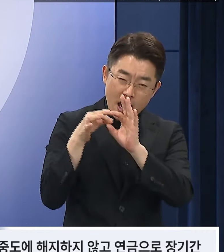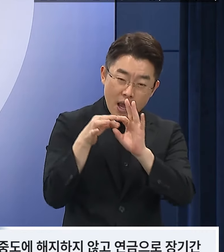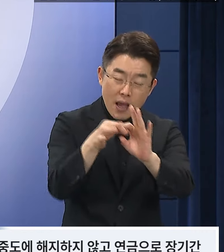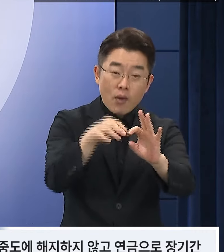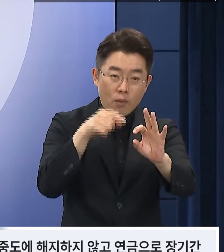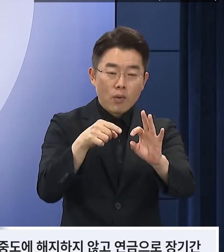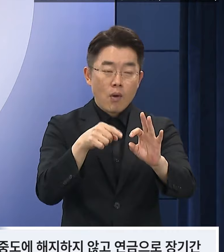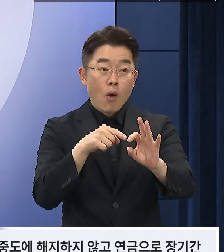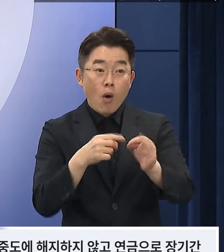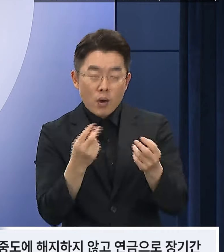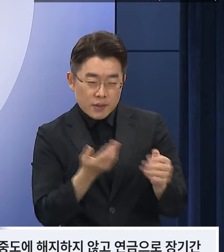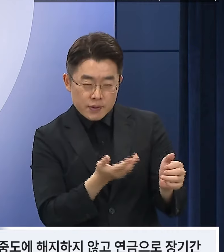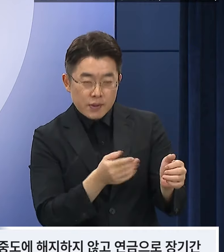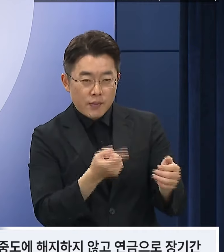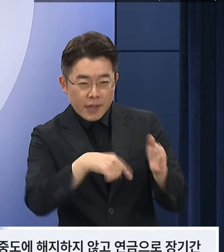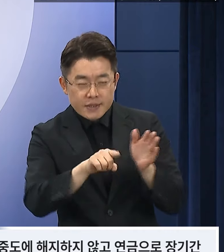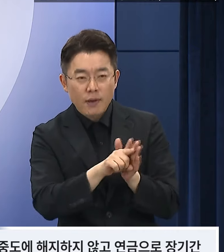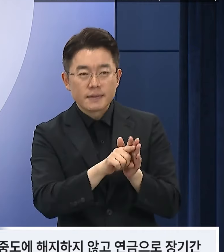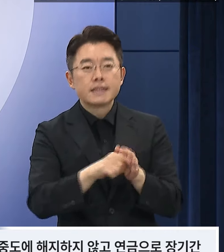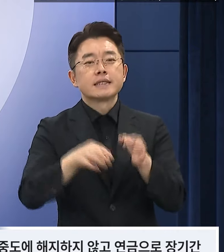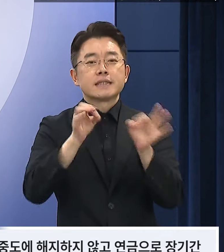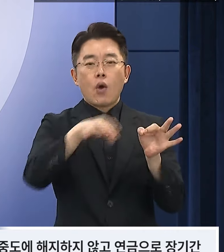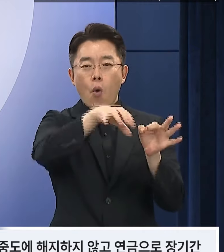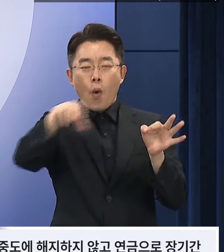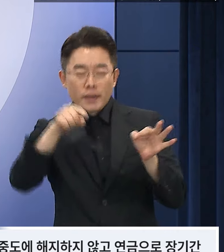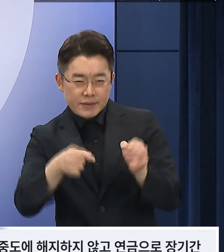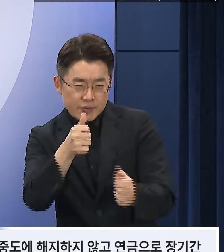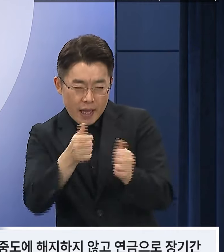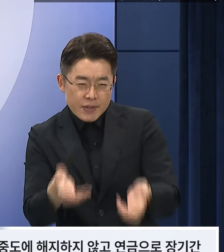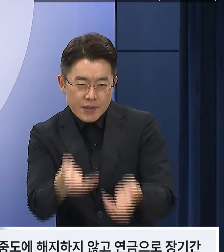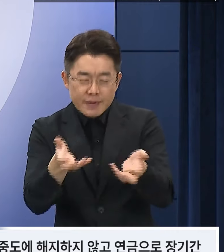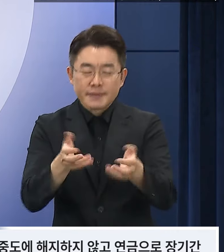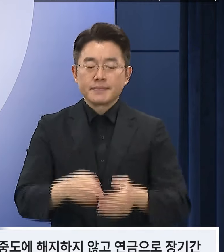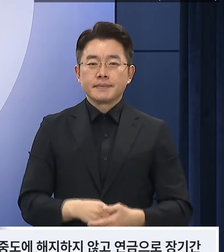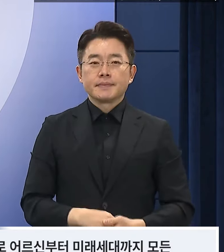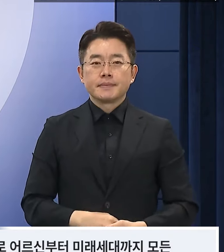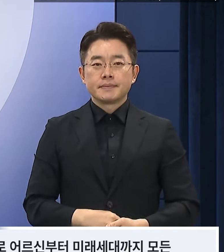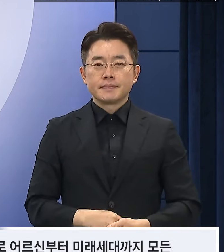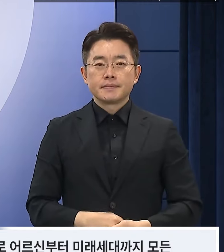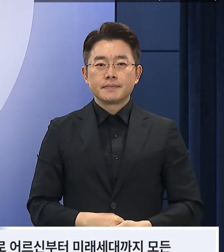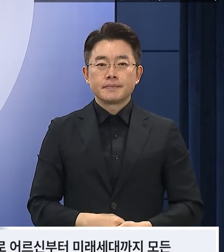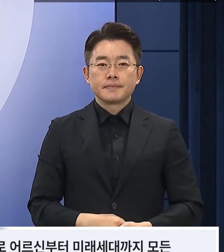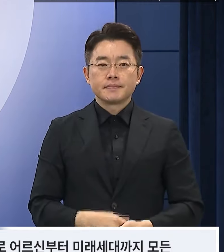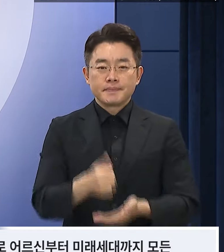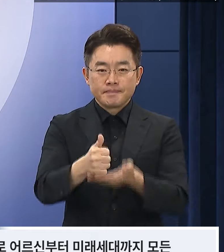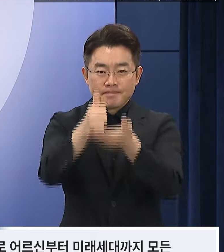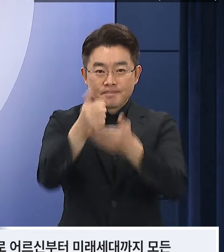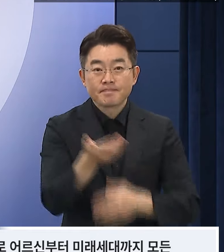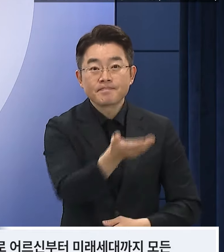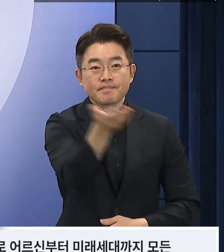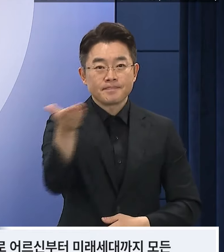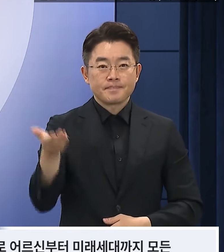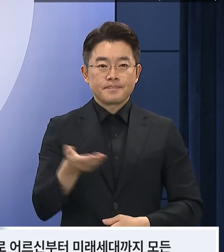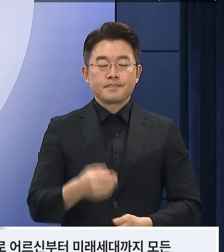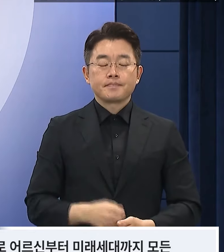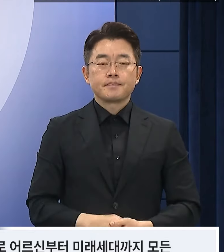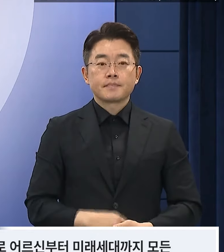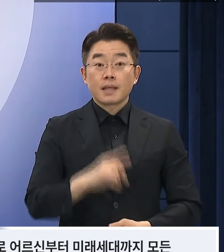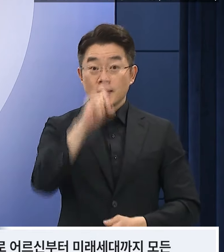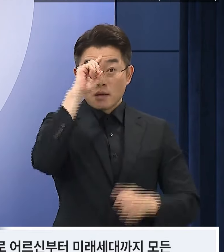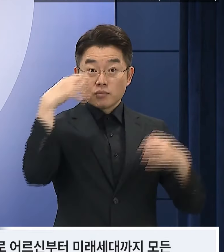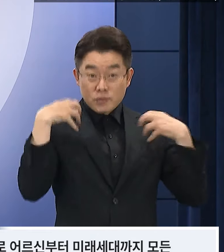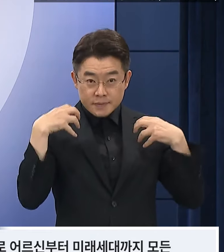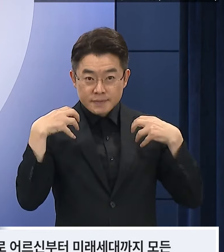이롭게 되도록 지원을 강화해 나가겠습니다. 존경하는 국민 여러분, 정부는